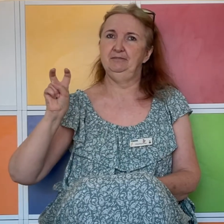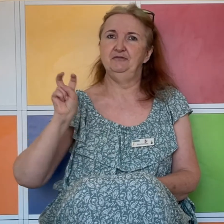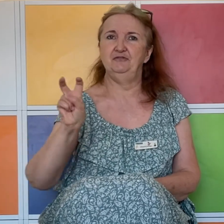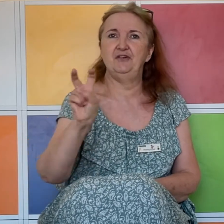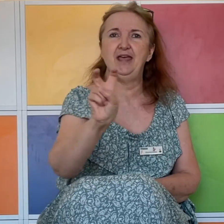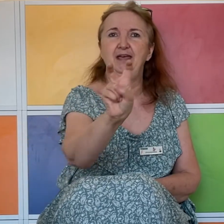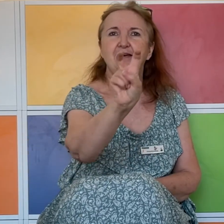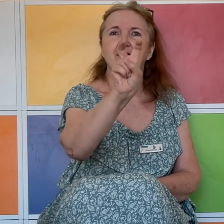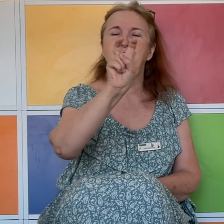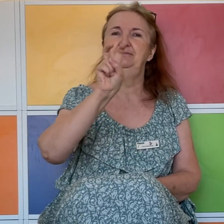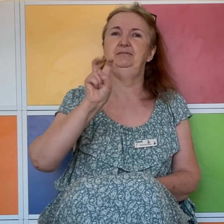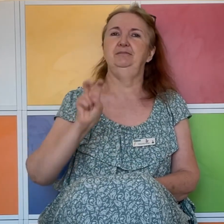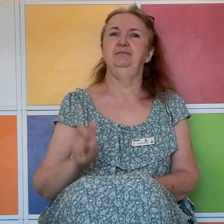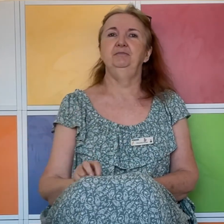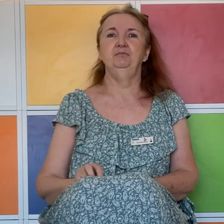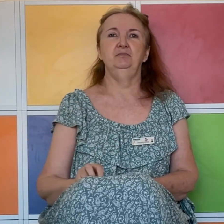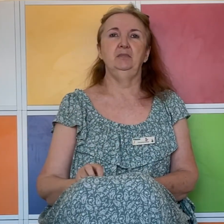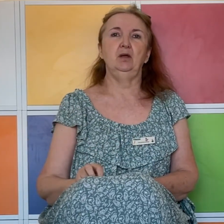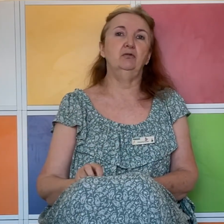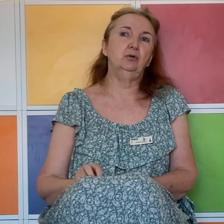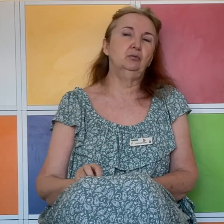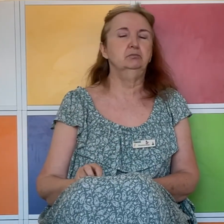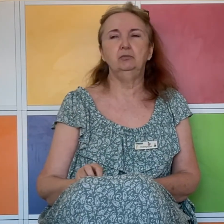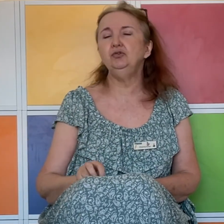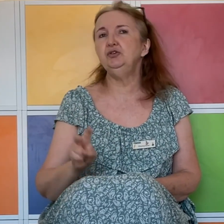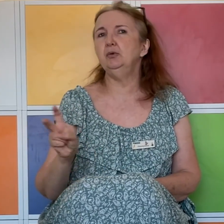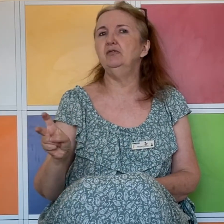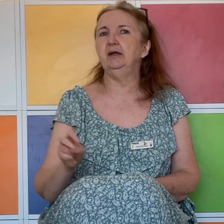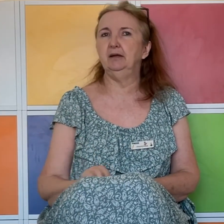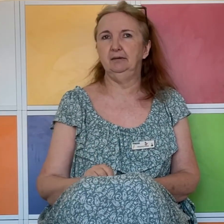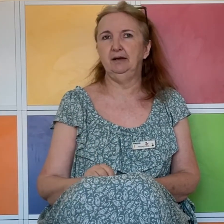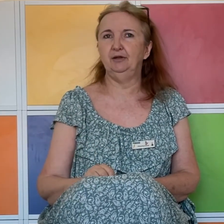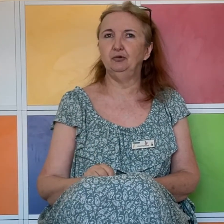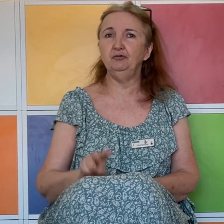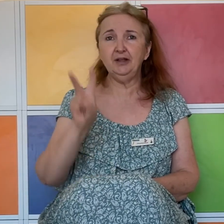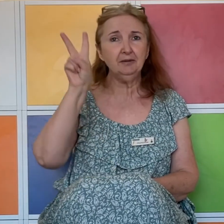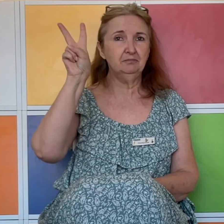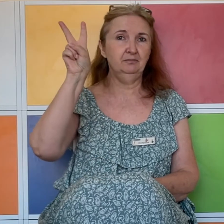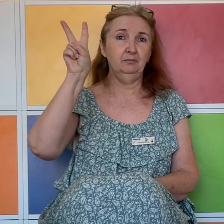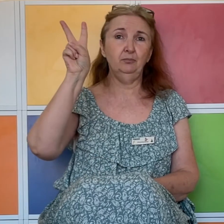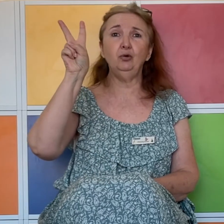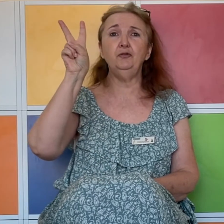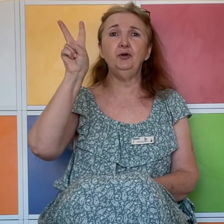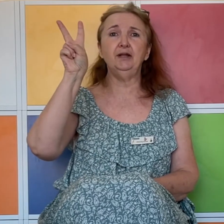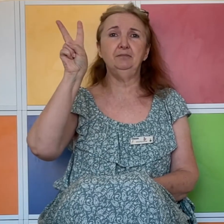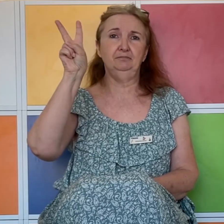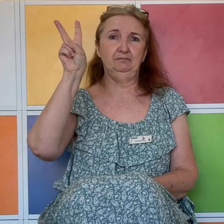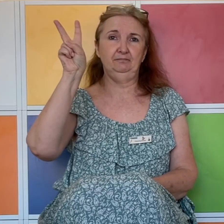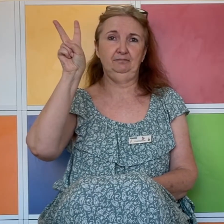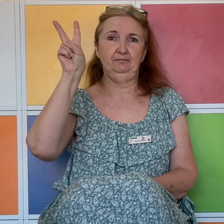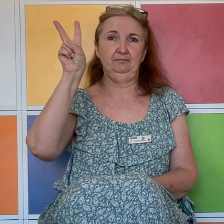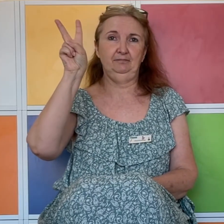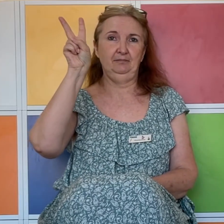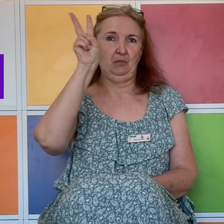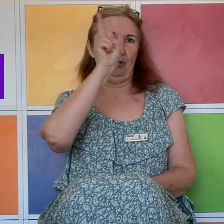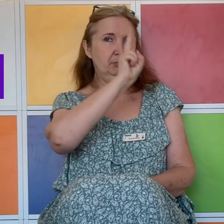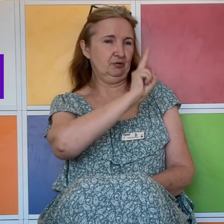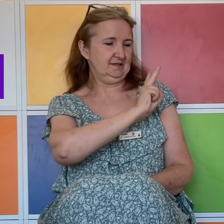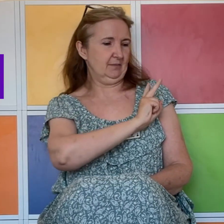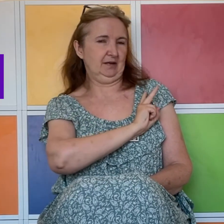Vert. On va continuer avec la lettre V pour le violet. On pose la main